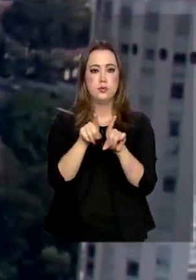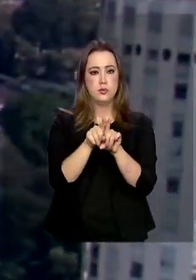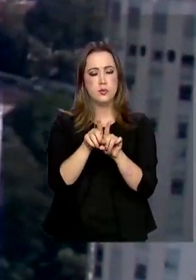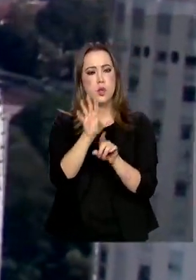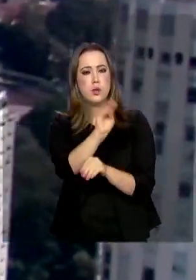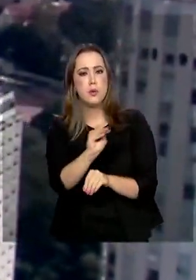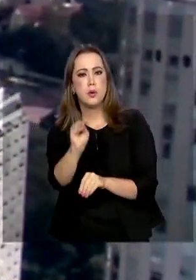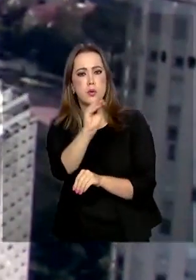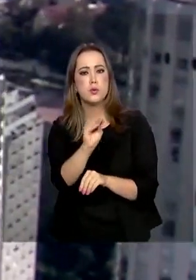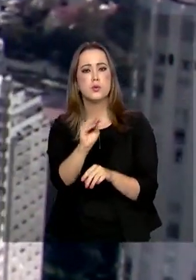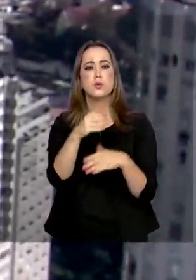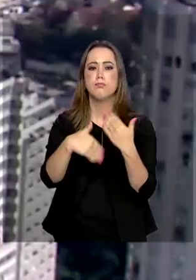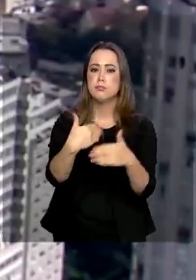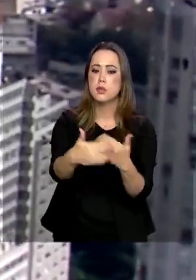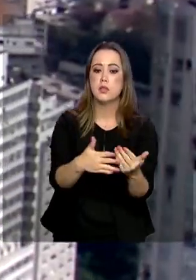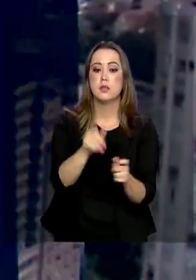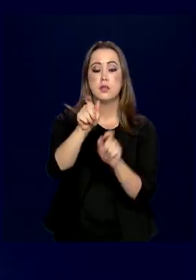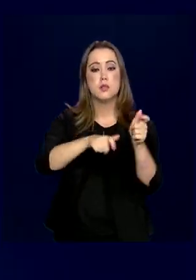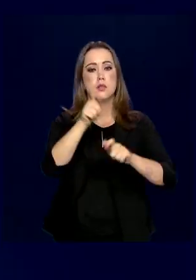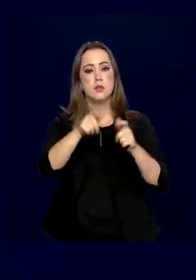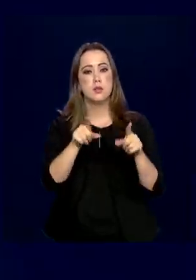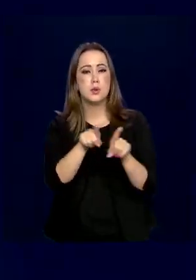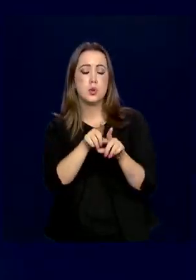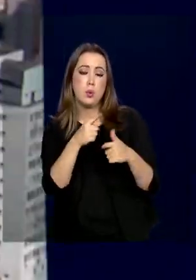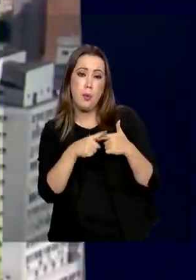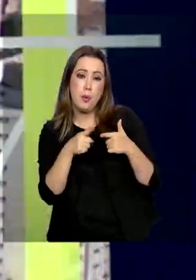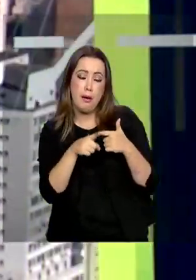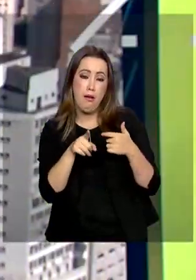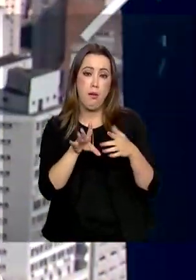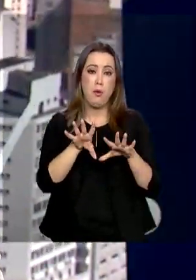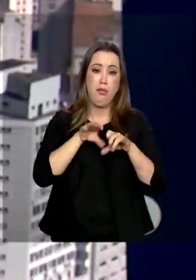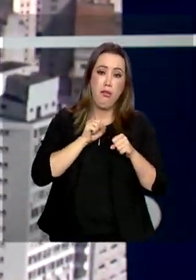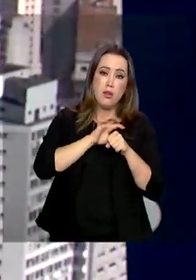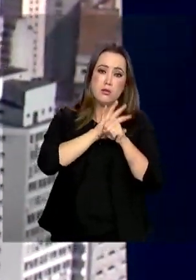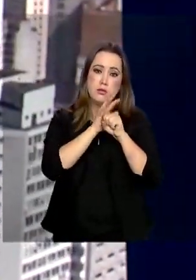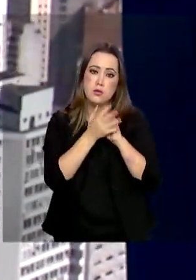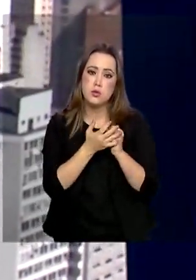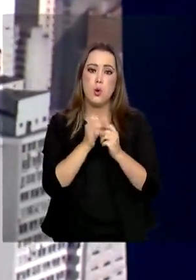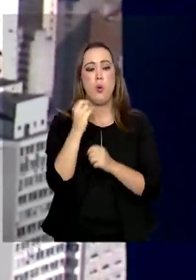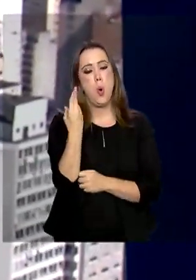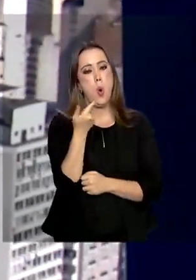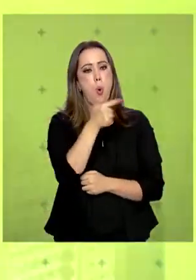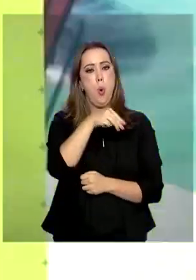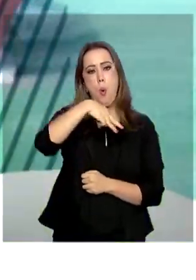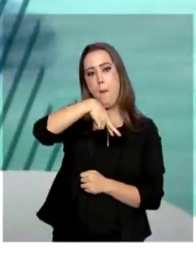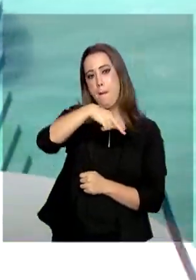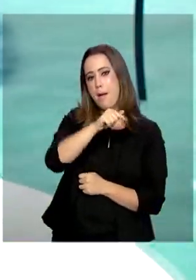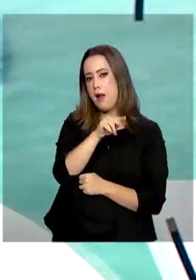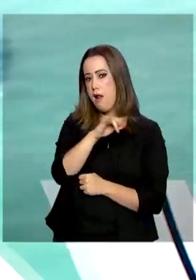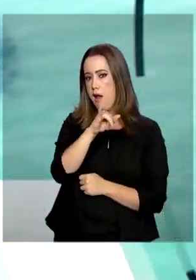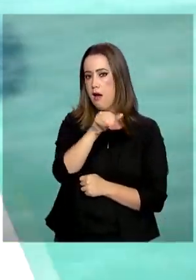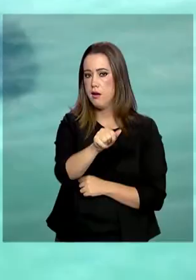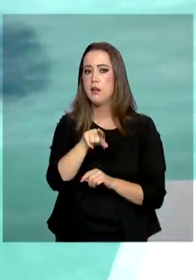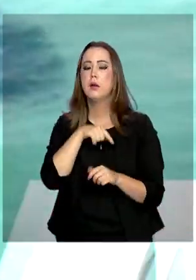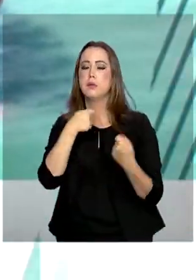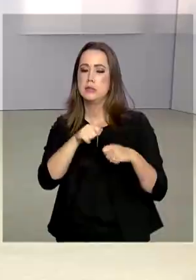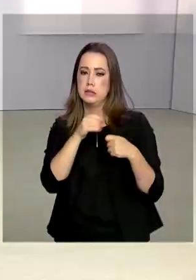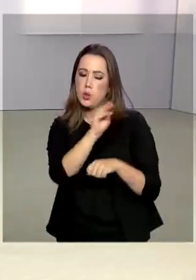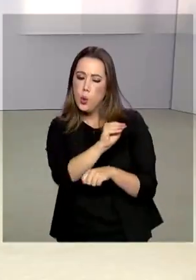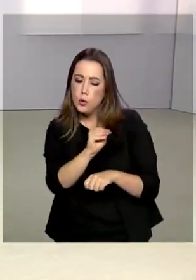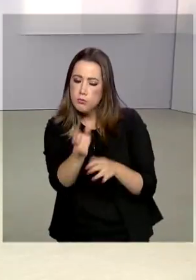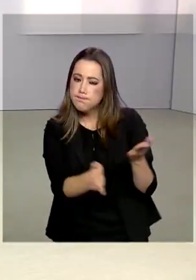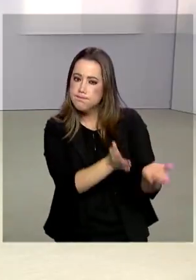consultas de rotina, os pacientes com suspeita de infecção pelo coronavírus e por malária vão passar por exames.